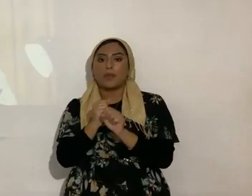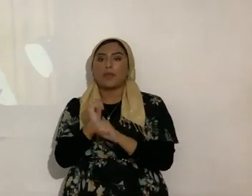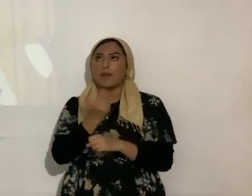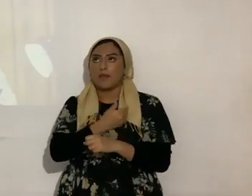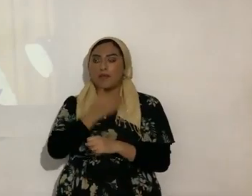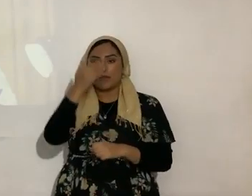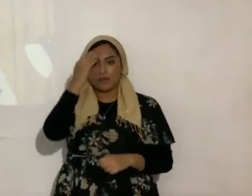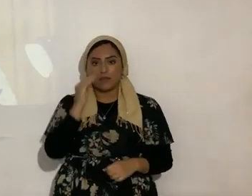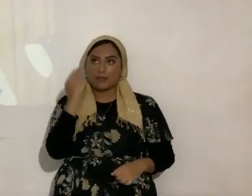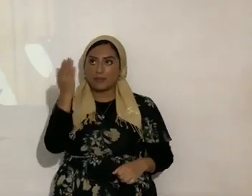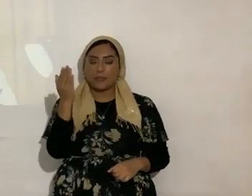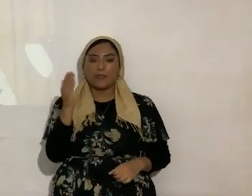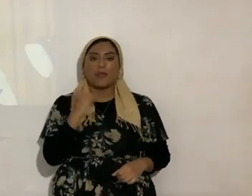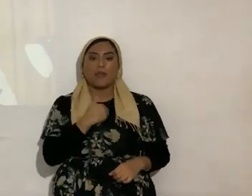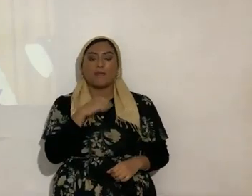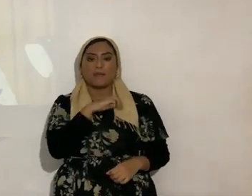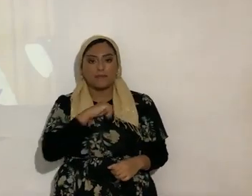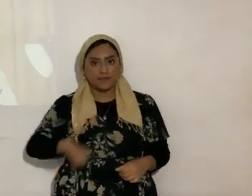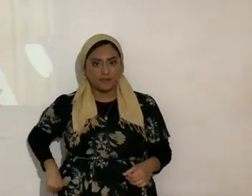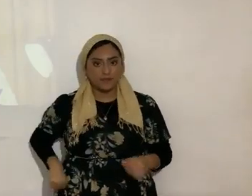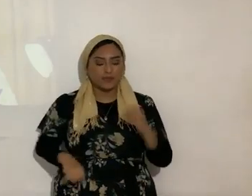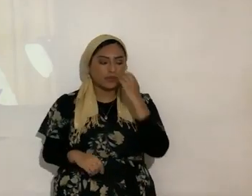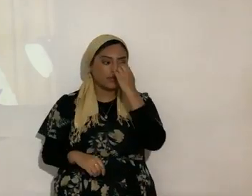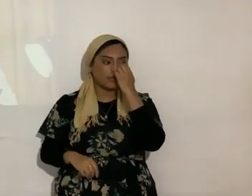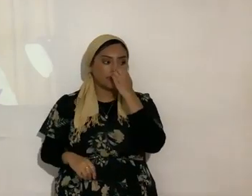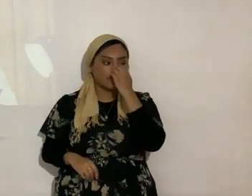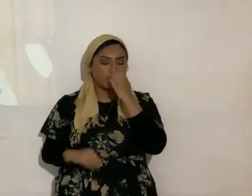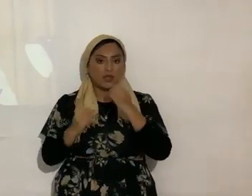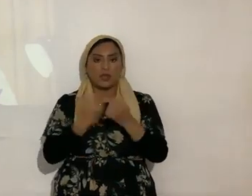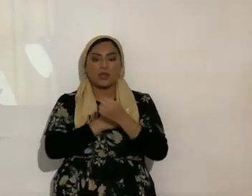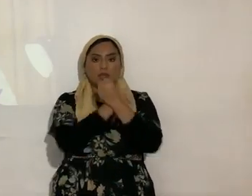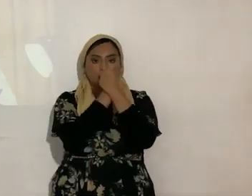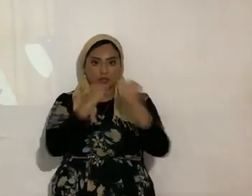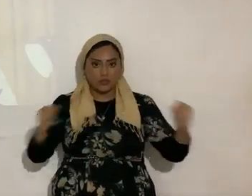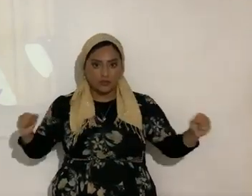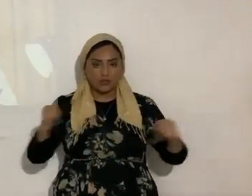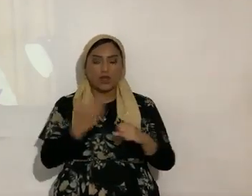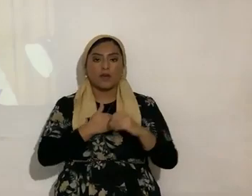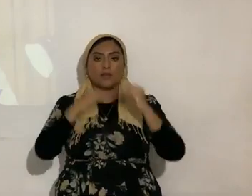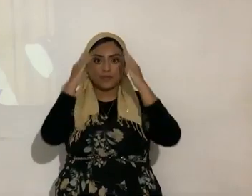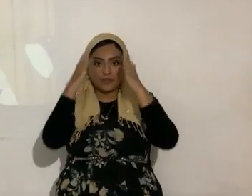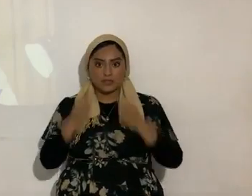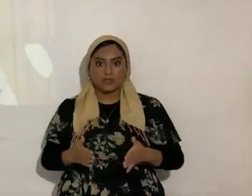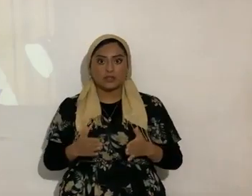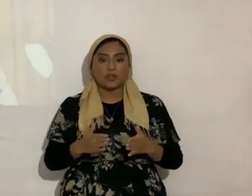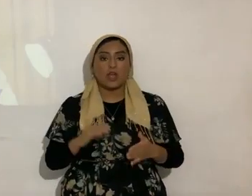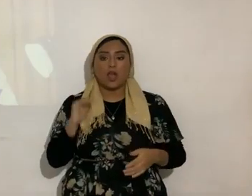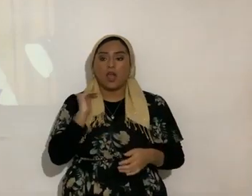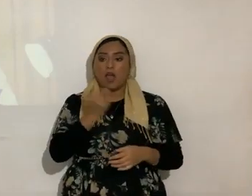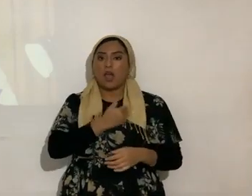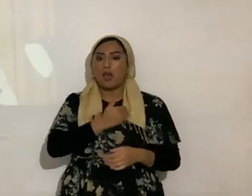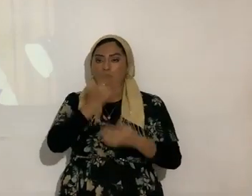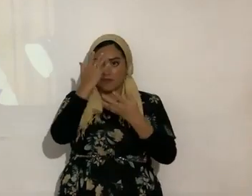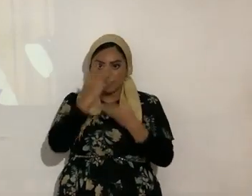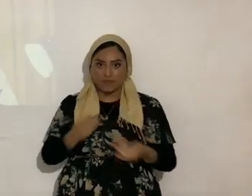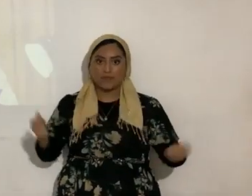Creador a nuestro Masía Salvador a nuestro Morea a nuestro Maestro a nuestro Rofein Rofein o nuestro